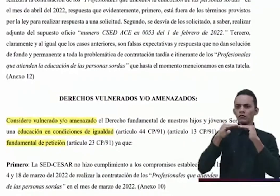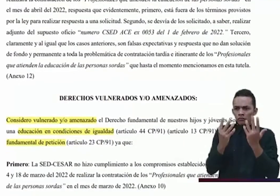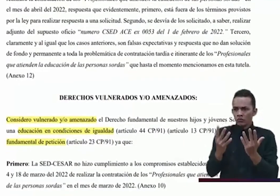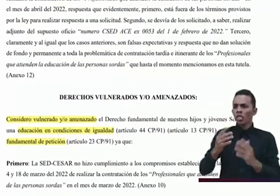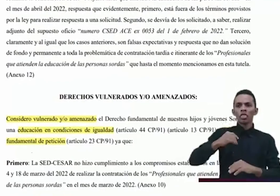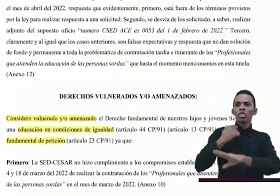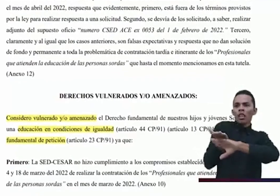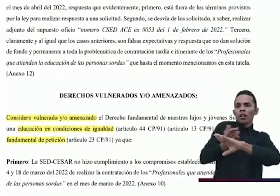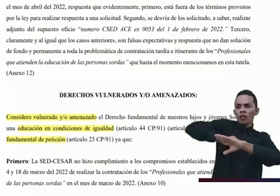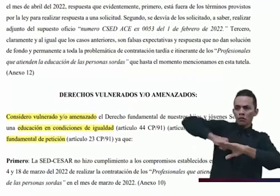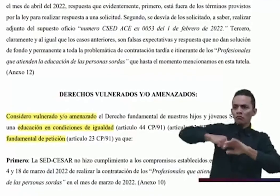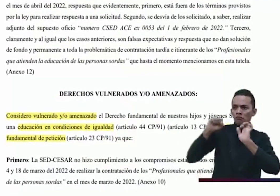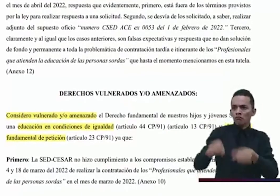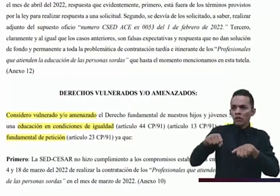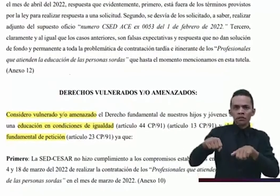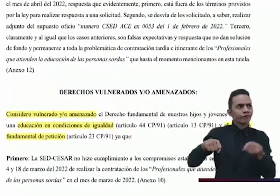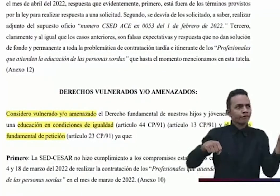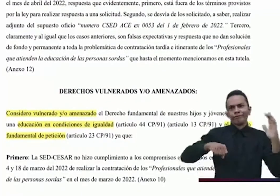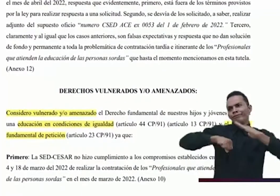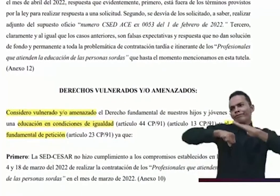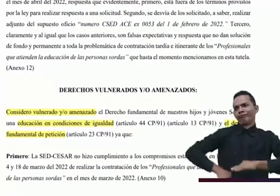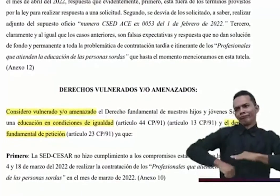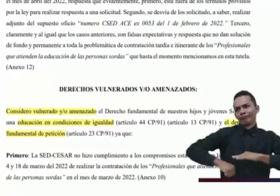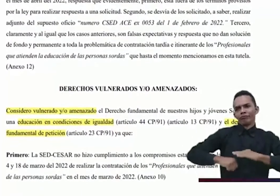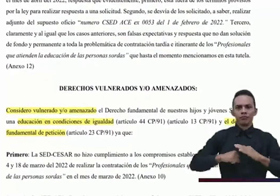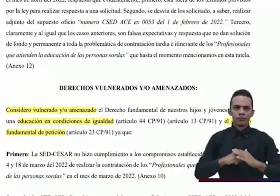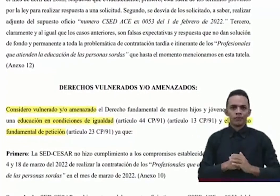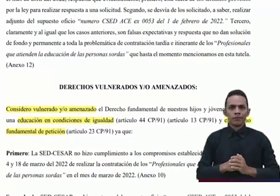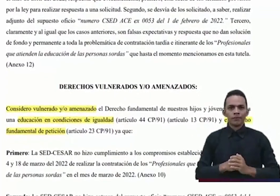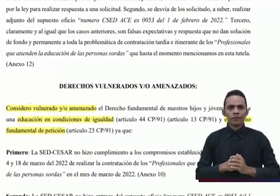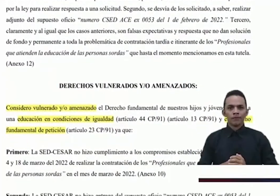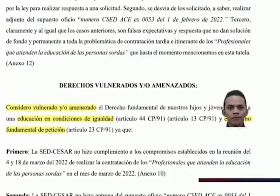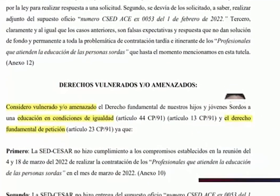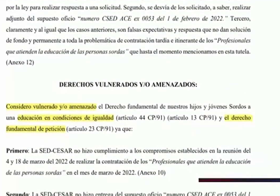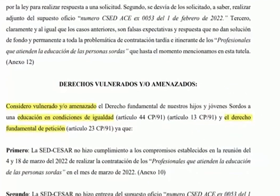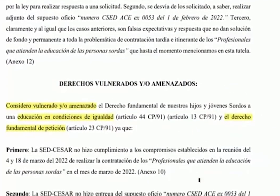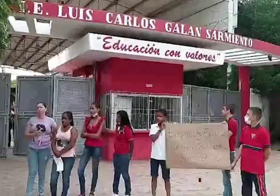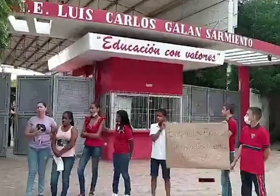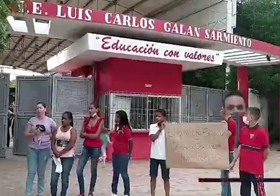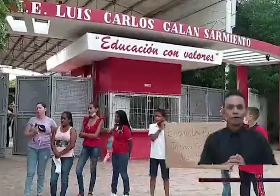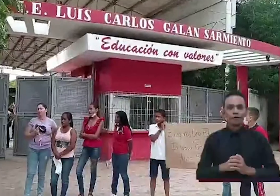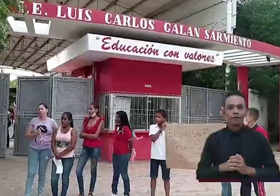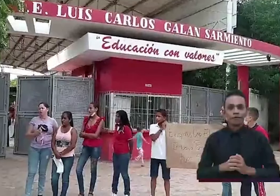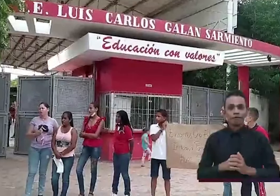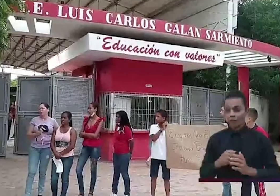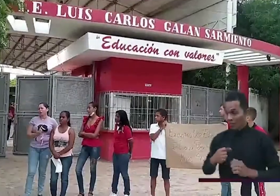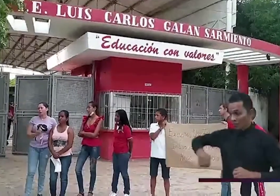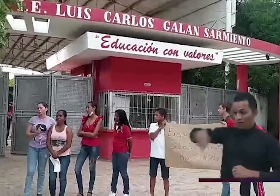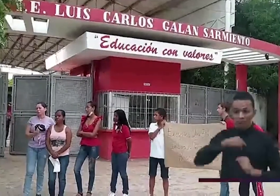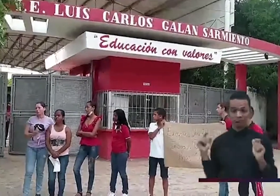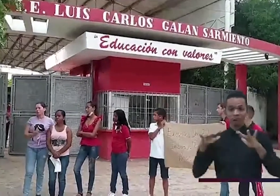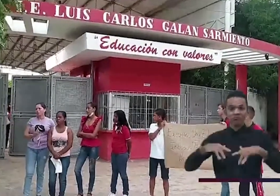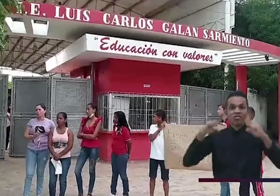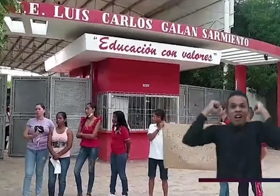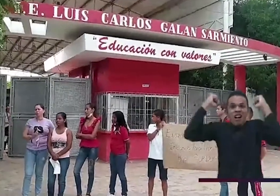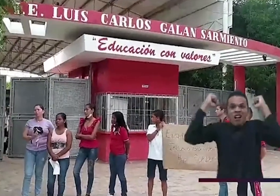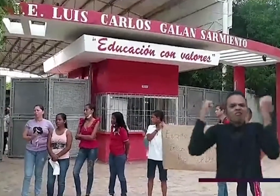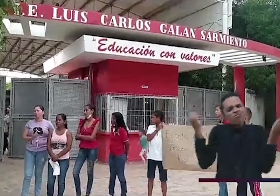una educación en condiciones de igualdad así como su derecho fundamental de petición esta protesta la estamos haciendo por el